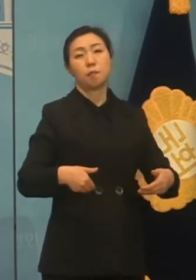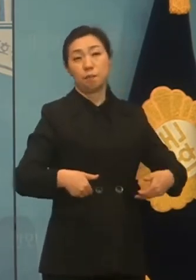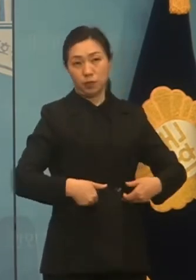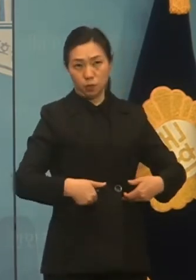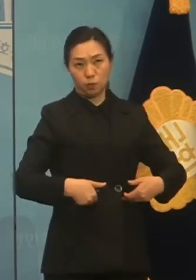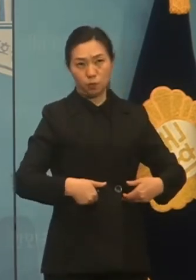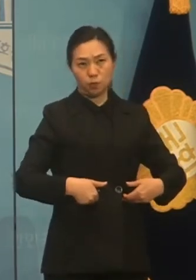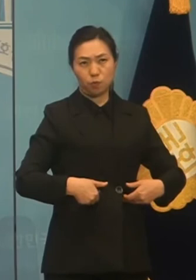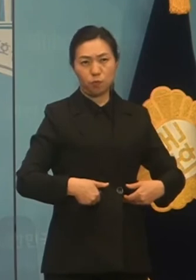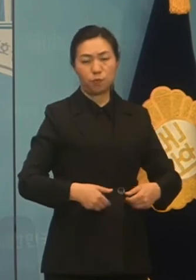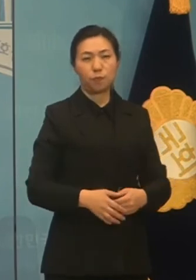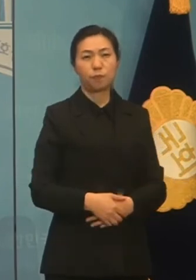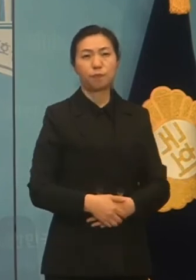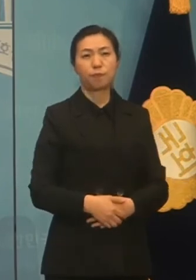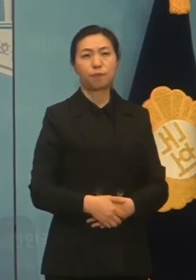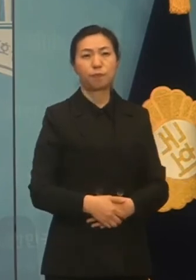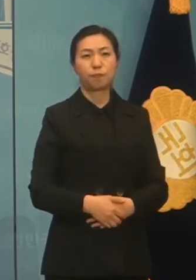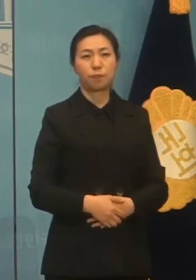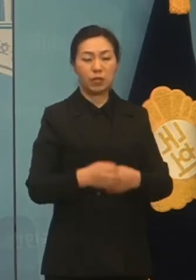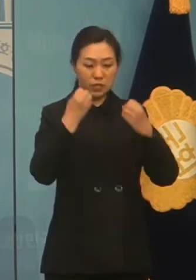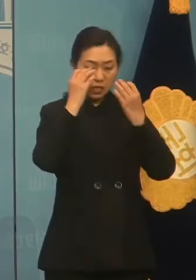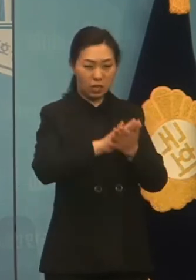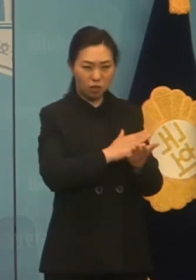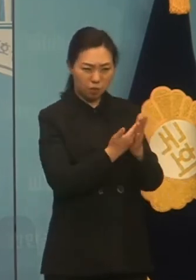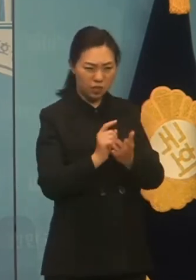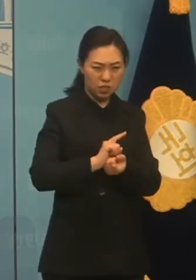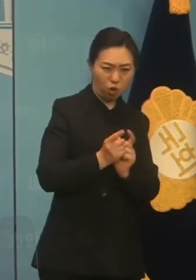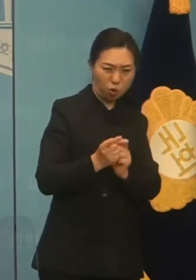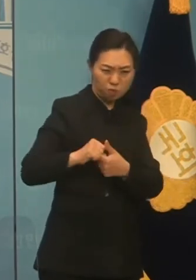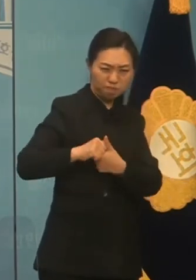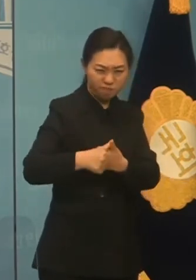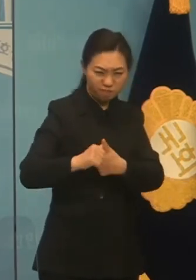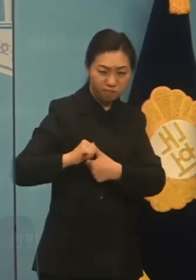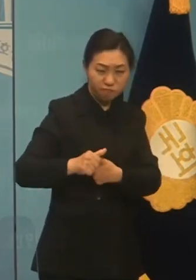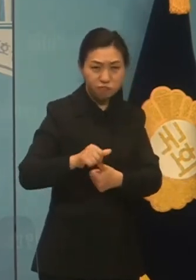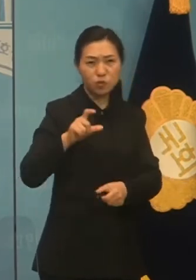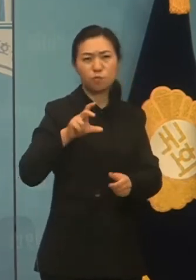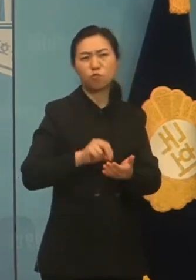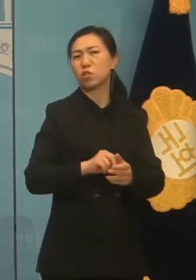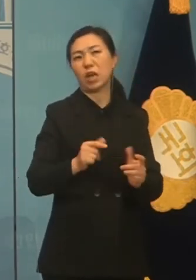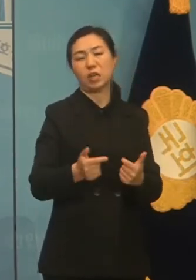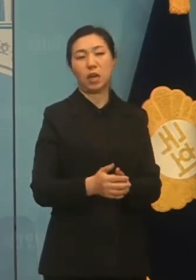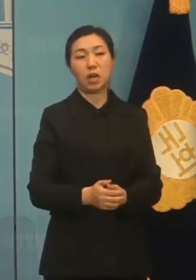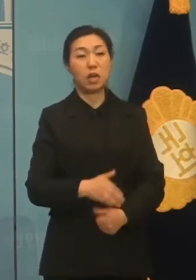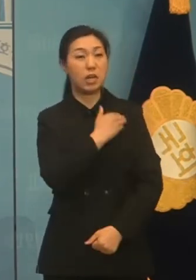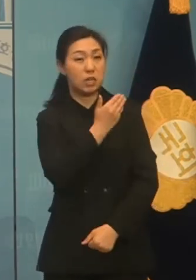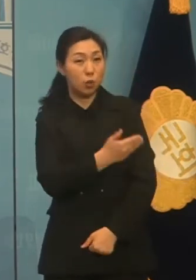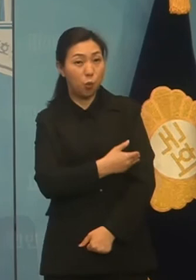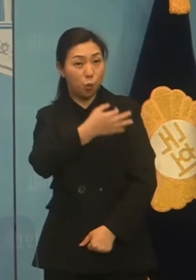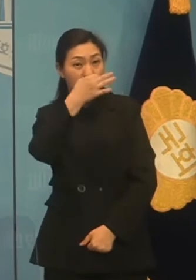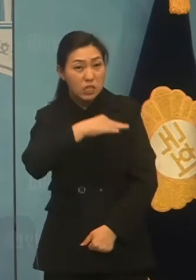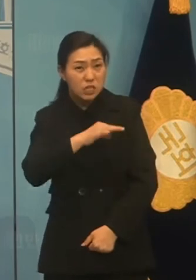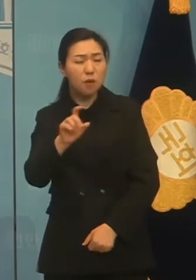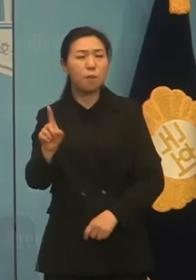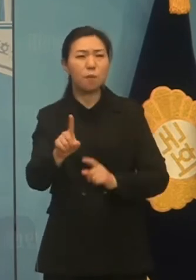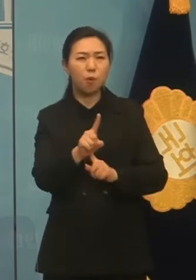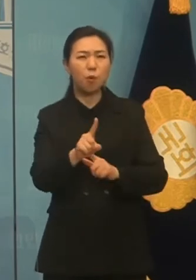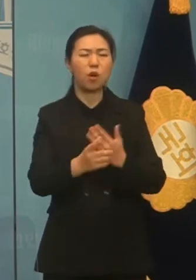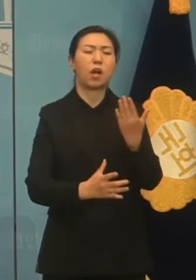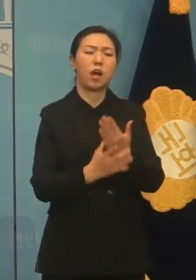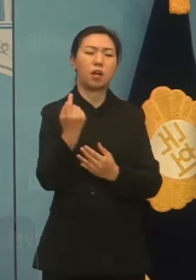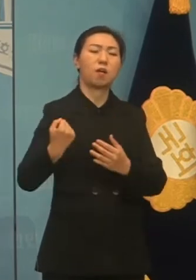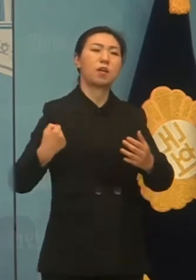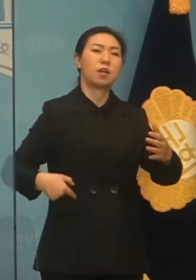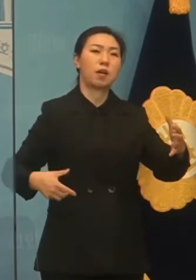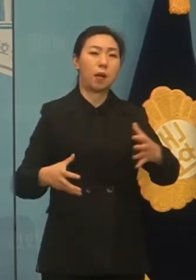바로 씁니다. 혁신은 석바싸움이 아닙니다. 유능함은 실력뿐만 아니라 일치단계돼서 비롯됩니다.